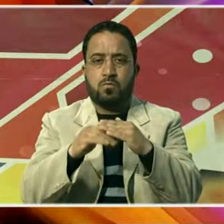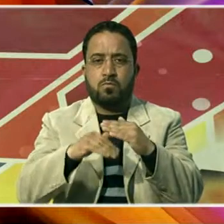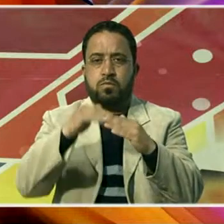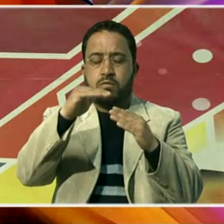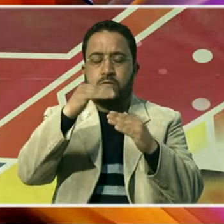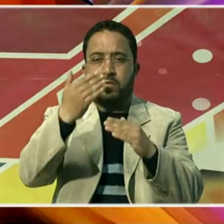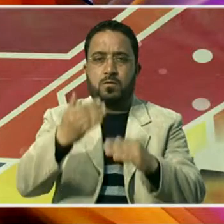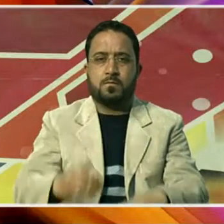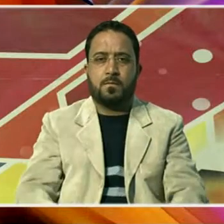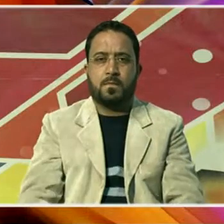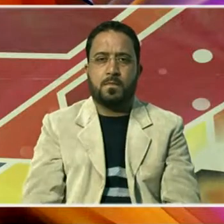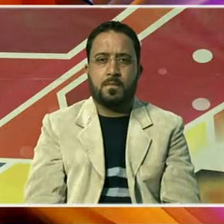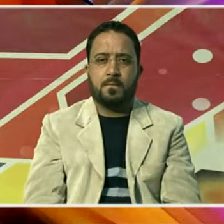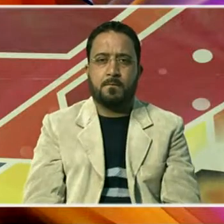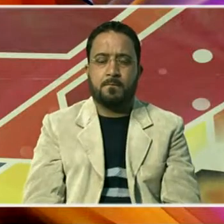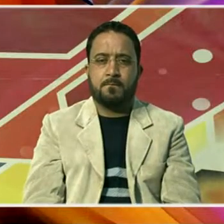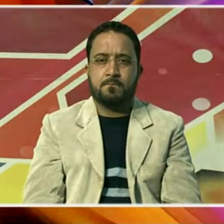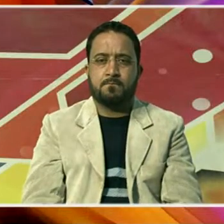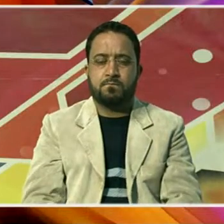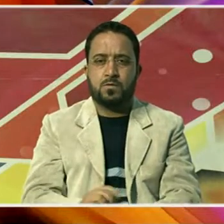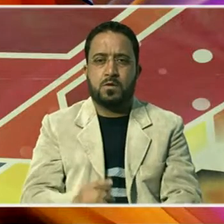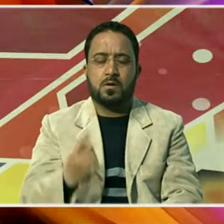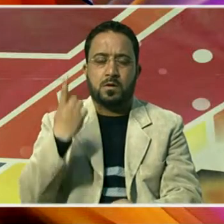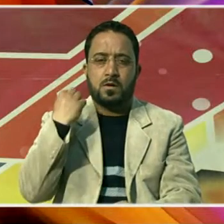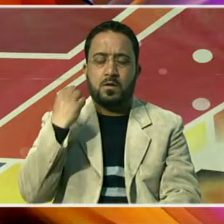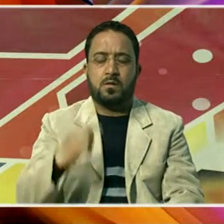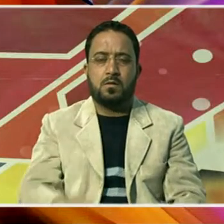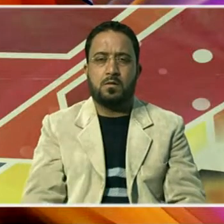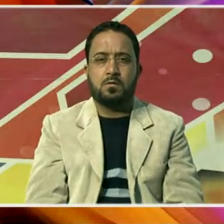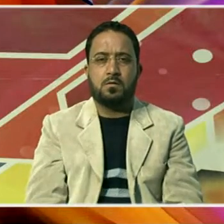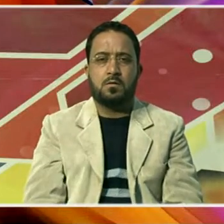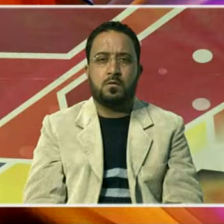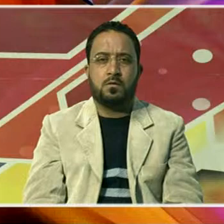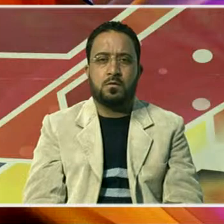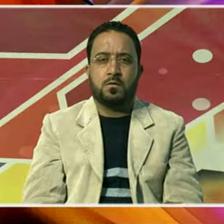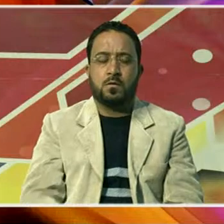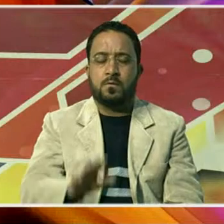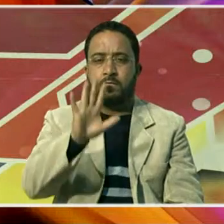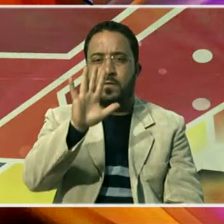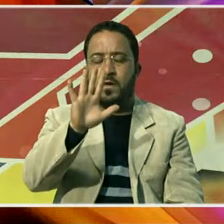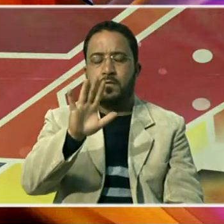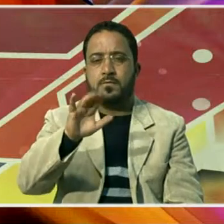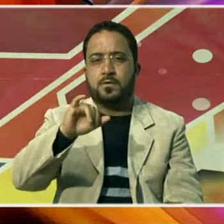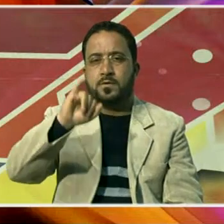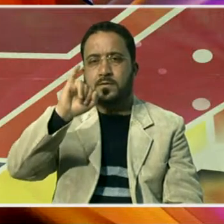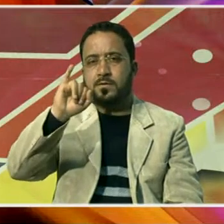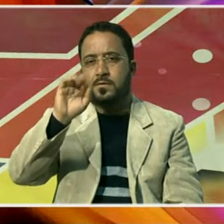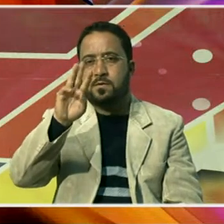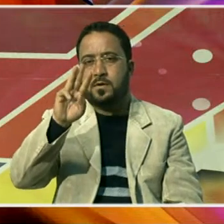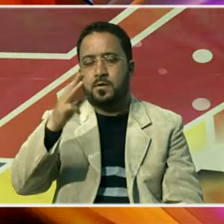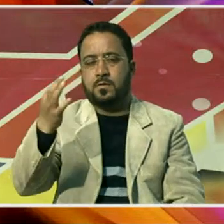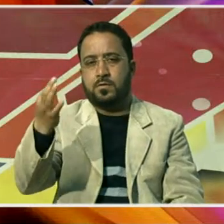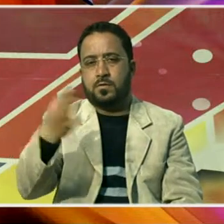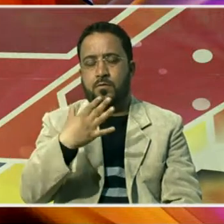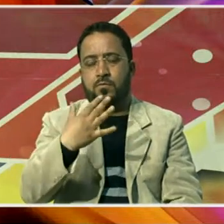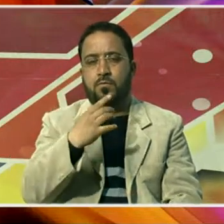ہے اور کل مزید پانچ سو تہتھر نئے معاملات سامنے آئے